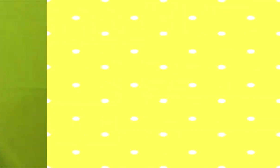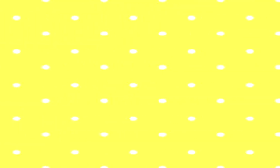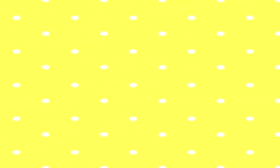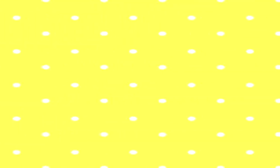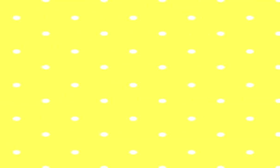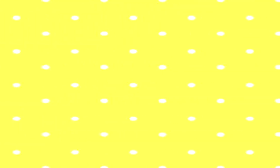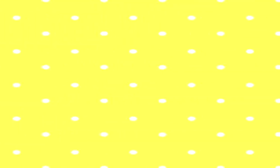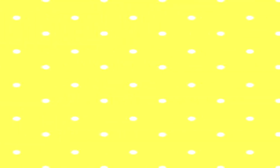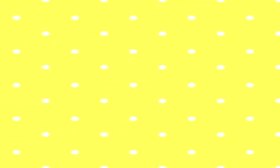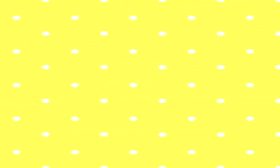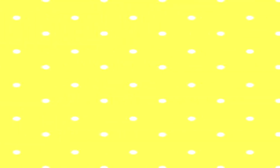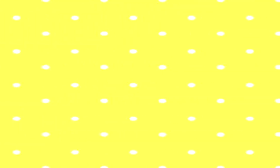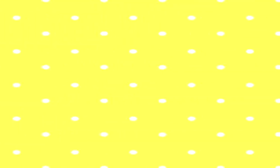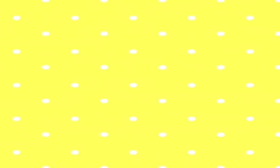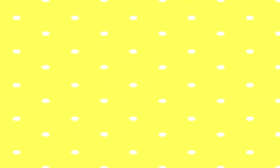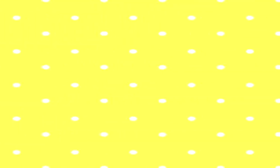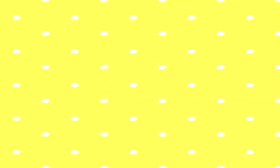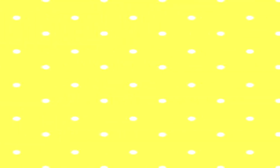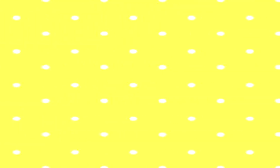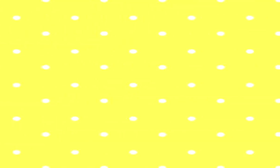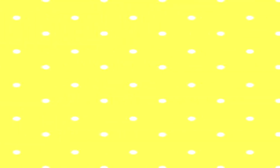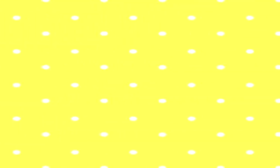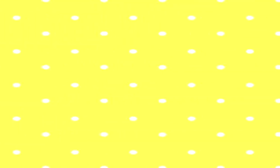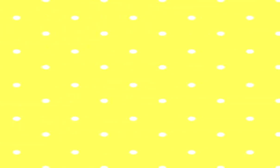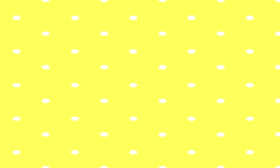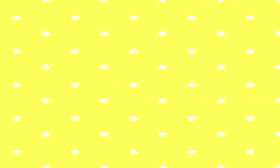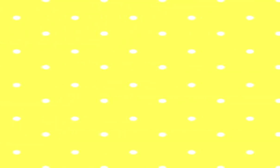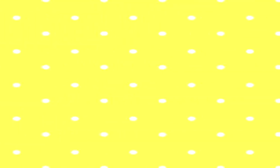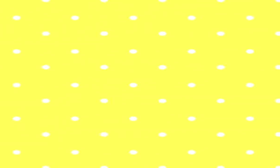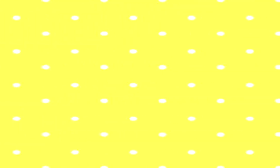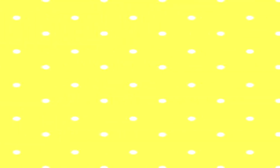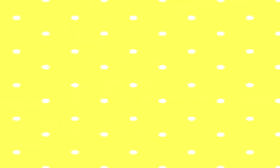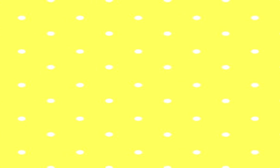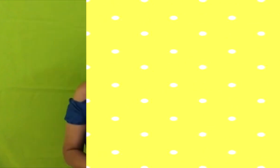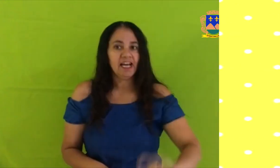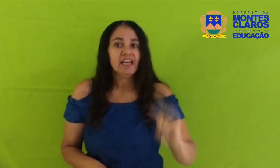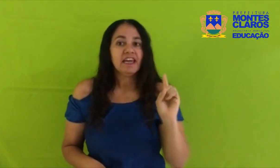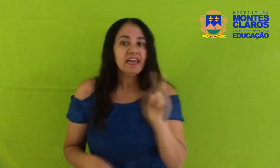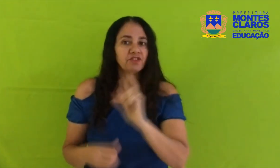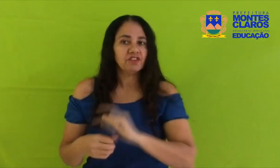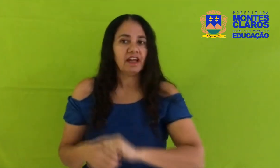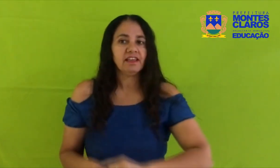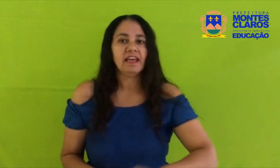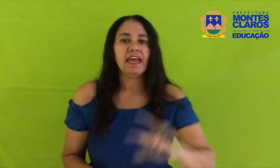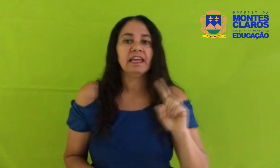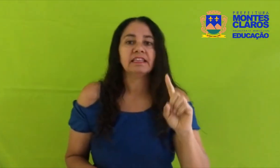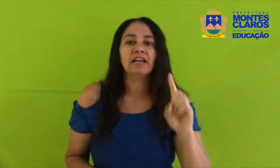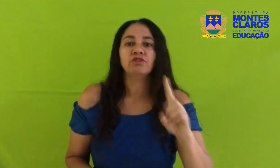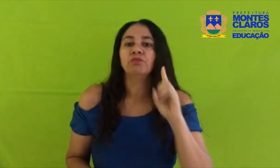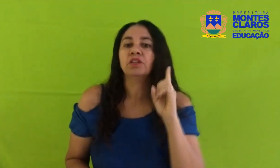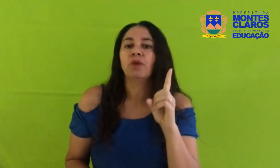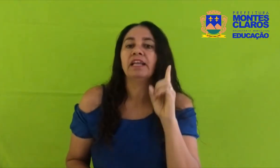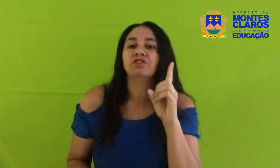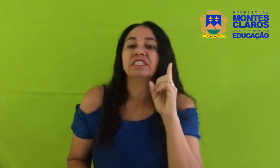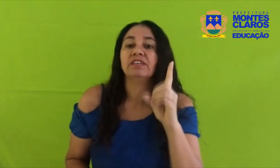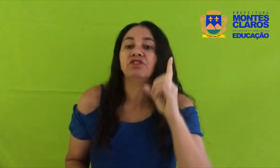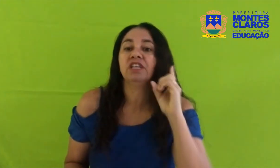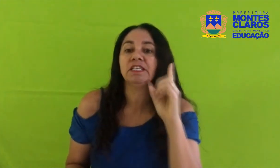cheio de bolas brancas É lindo mesmo, Mariana Este daí é retalho de uma toalha de cetimia